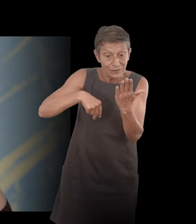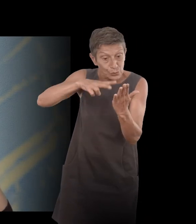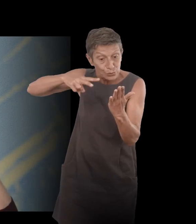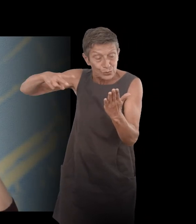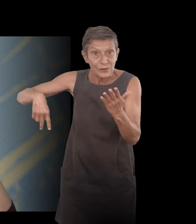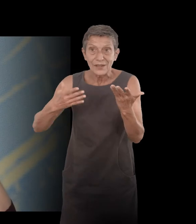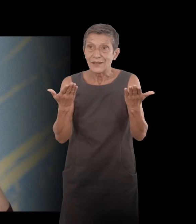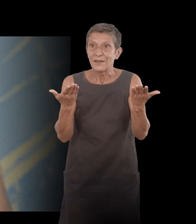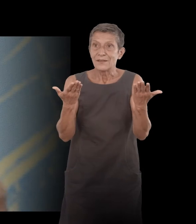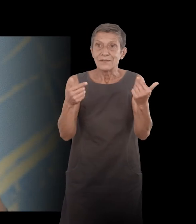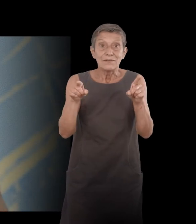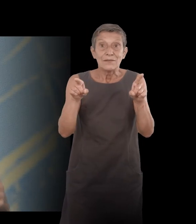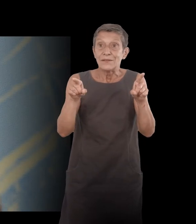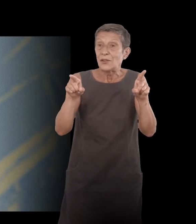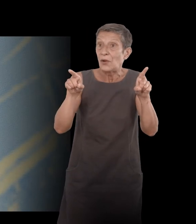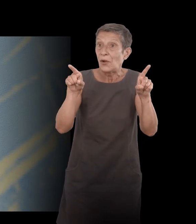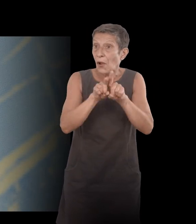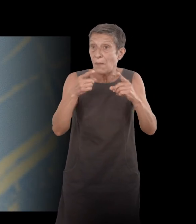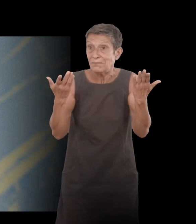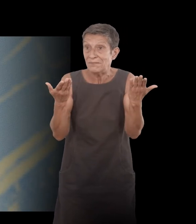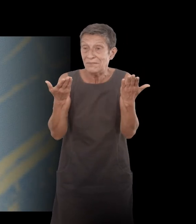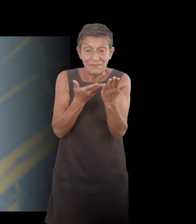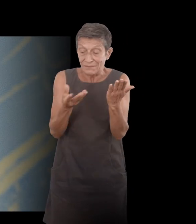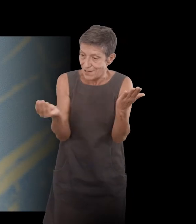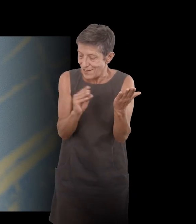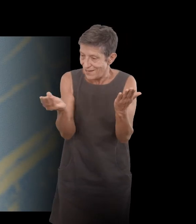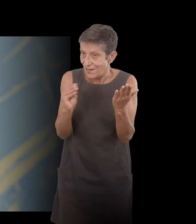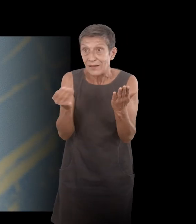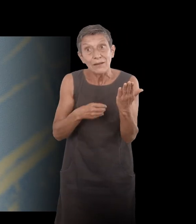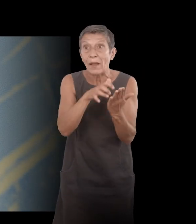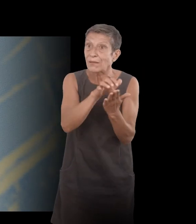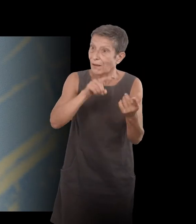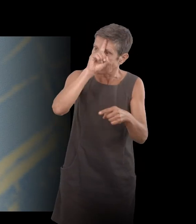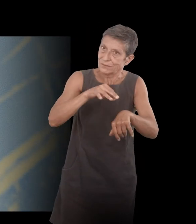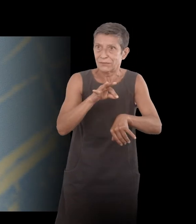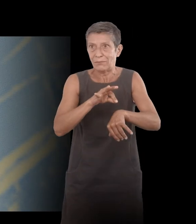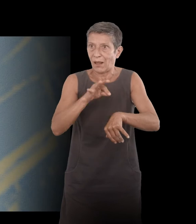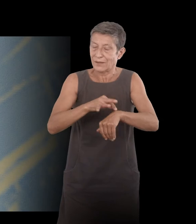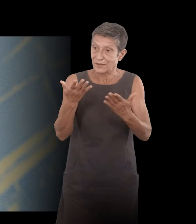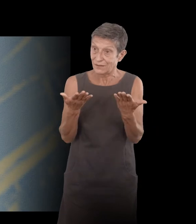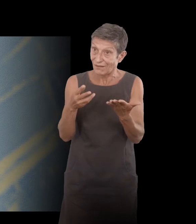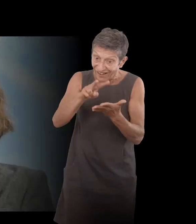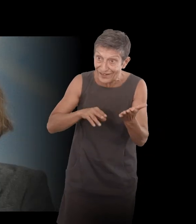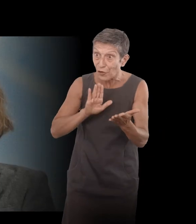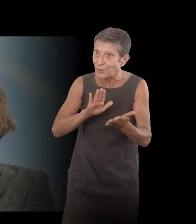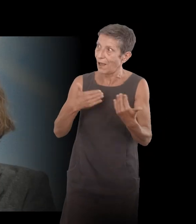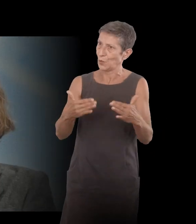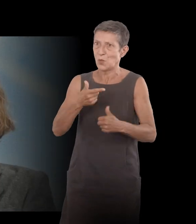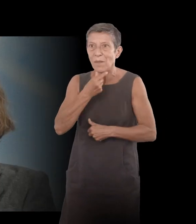comme presque un page-turner, un texte sur la maladie, c'est quand même pas gagné d'avance, et l'équilibre, je ne pas comment la